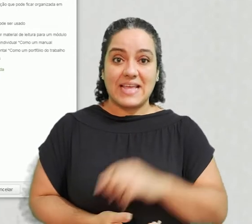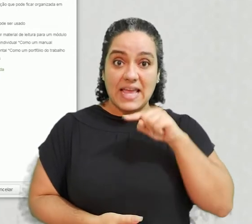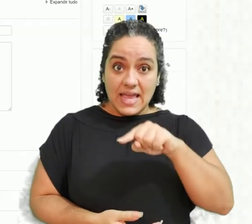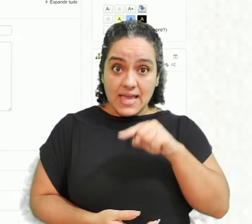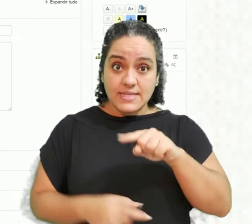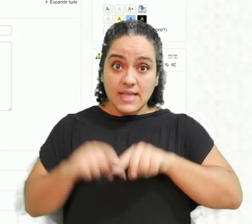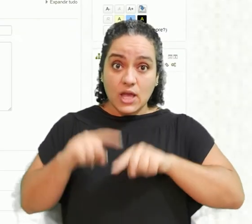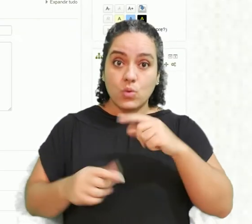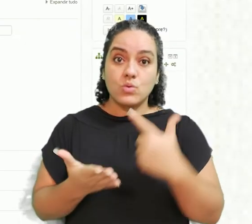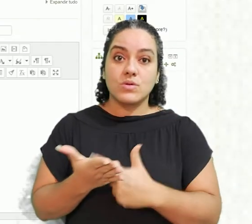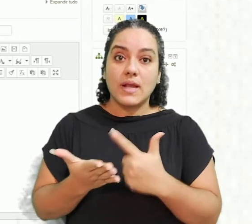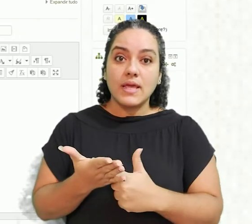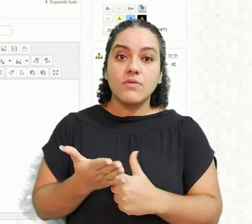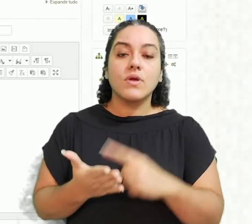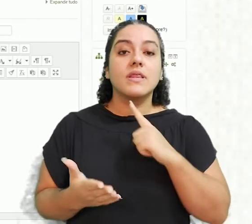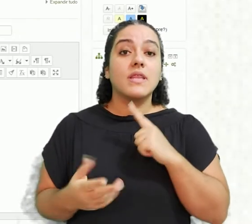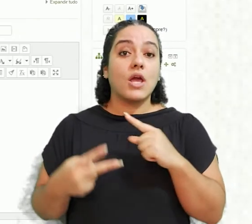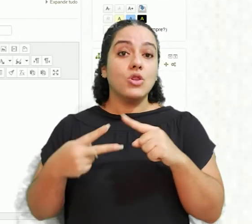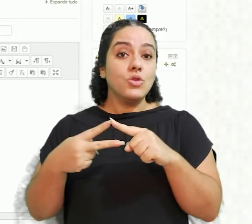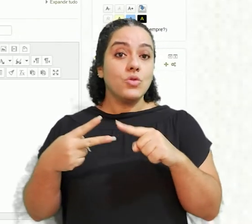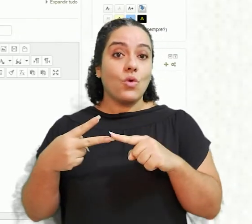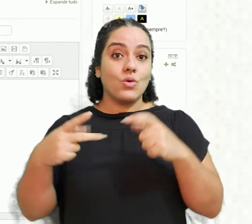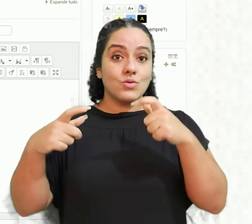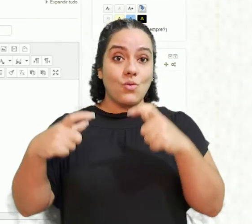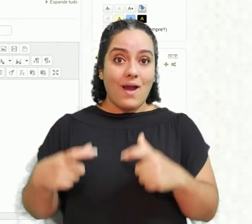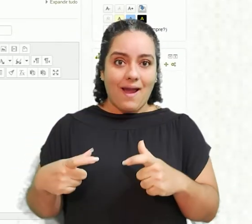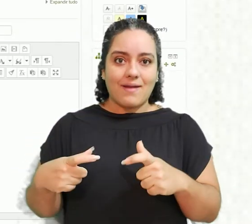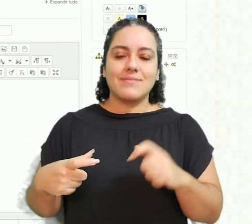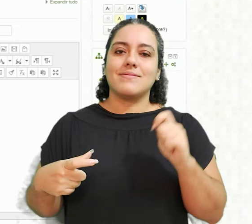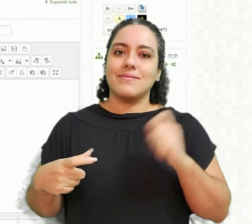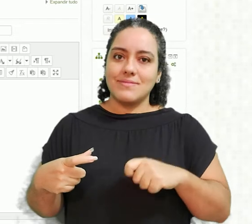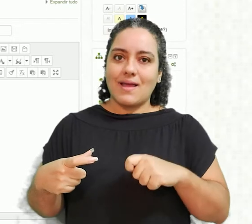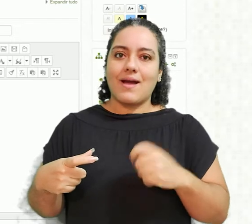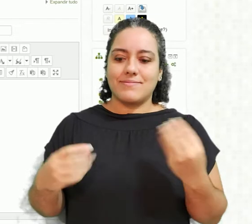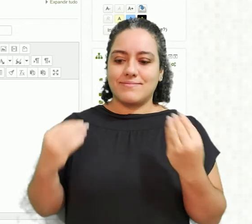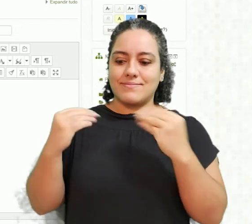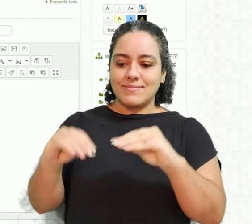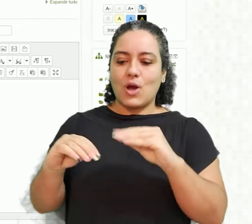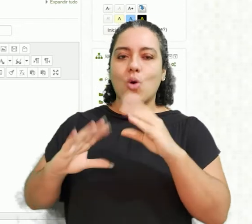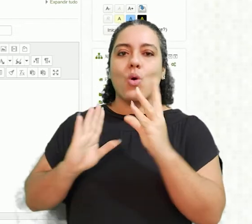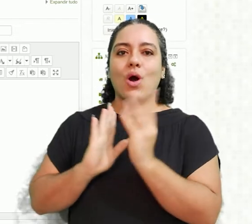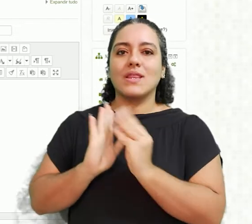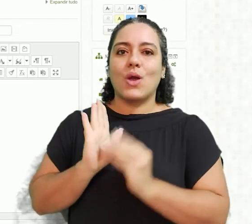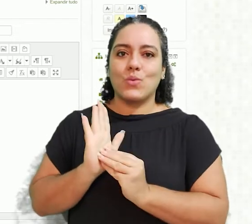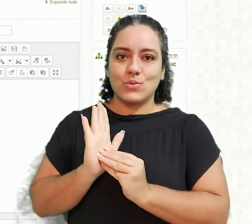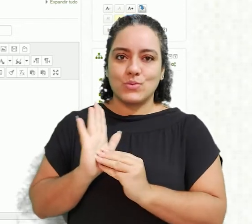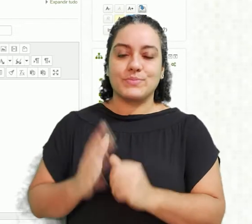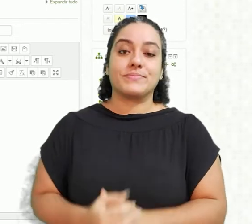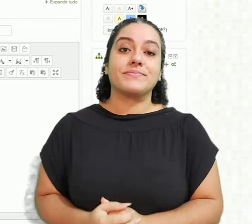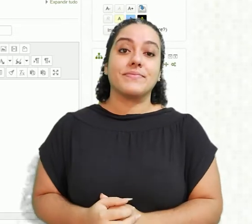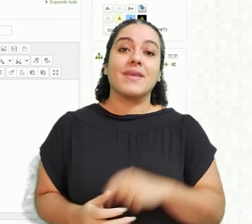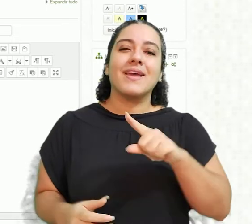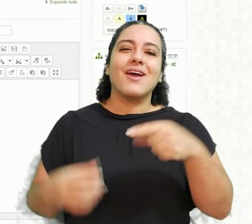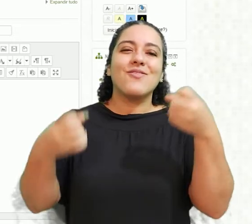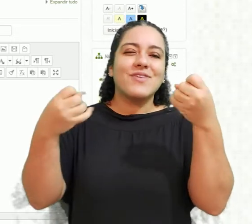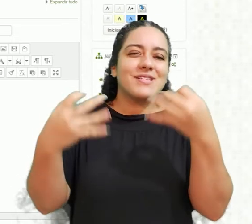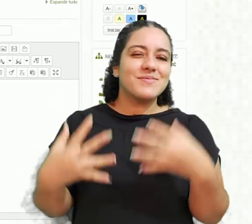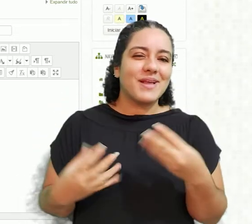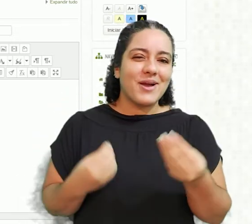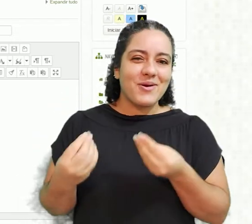Esse recurso livro tem dois lugares onde basicamente você vai inserir os conteúdos e aqui eu vou te explicar como